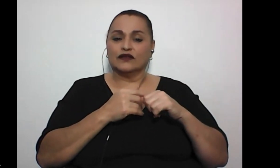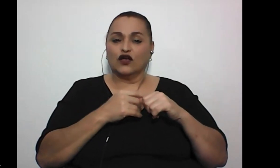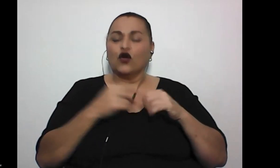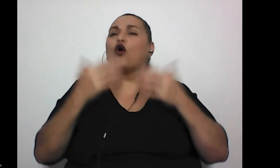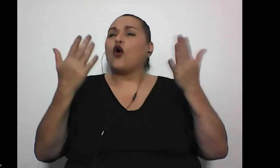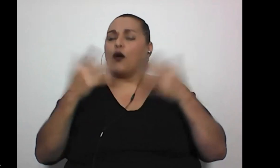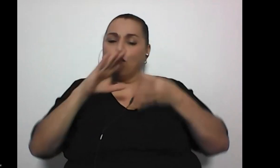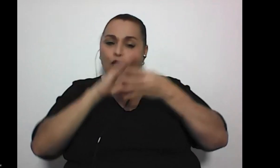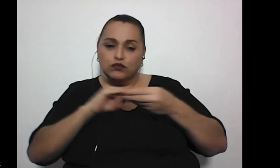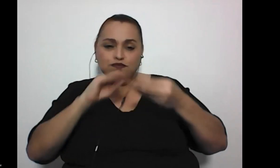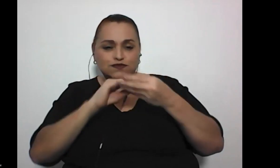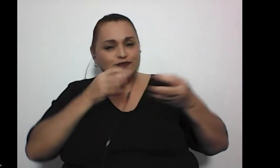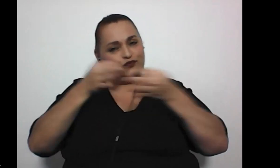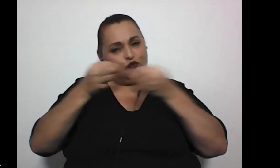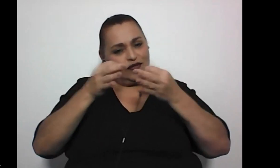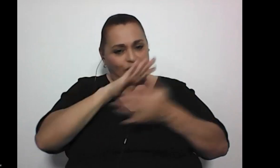las cosas